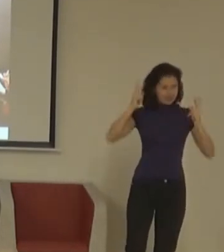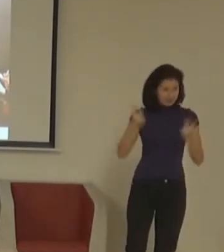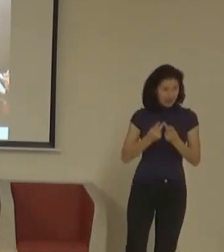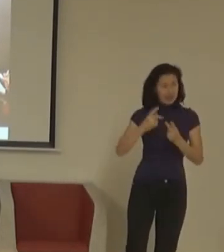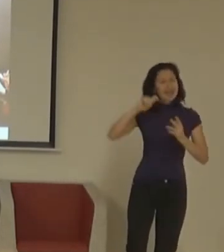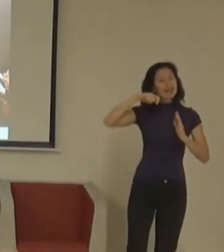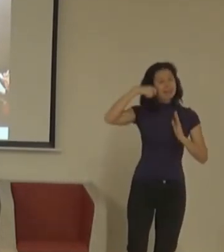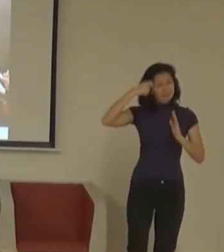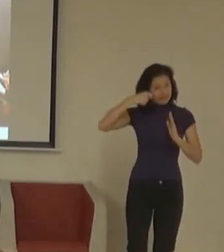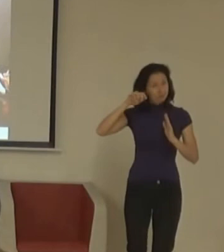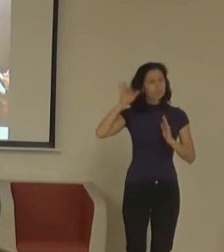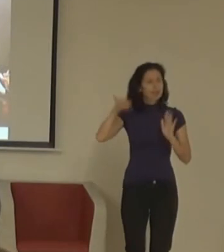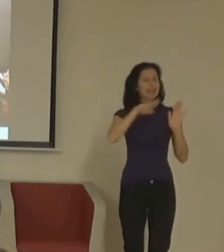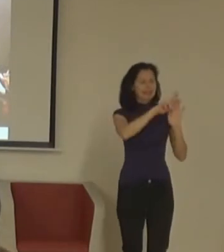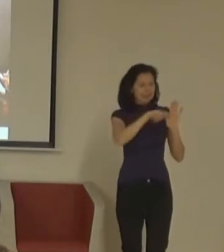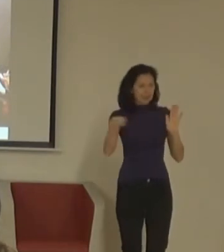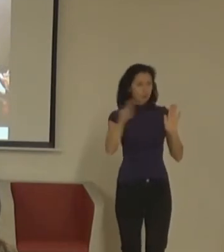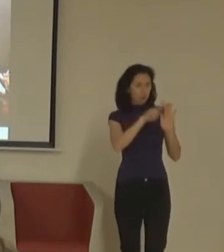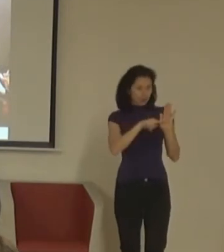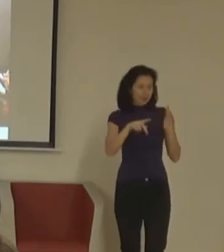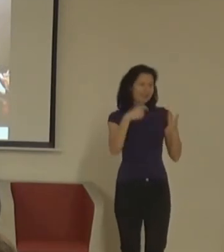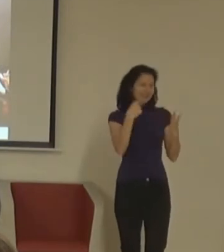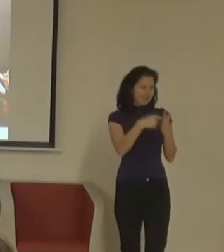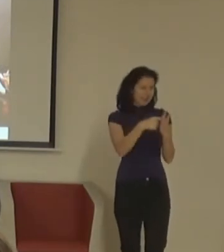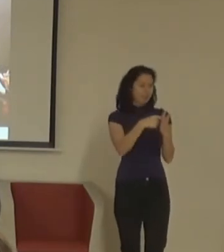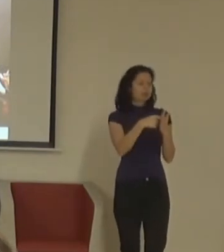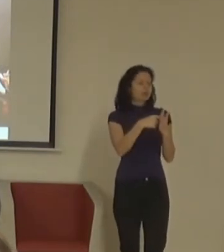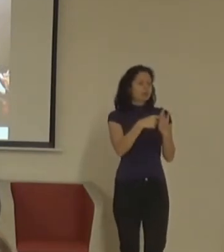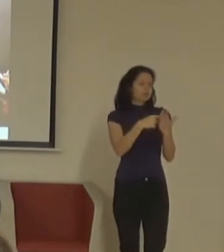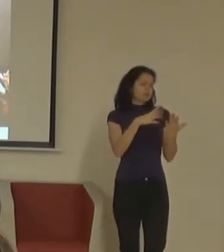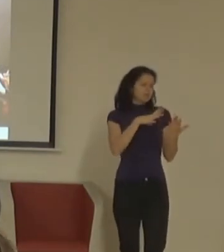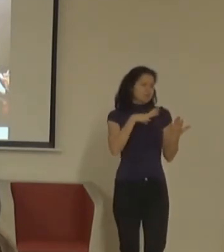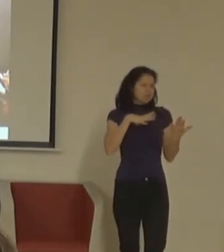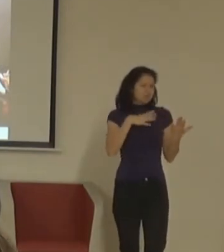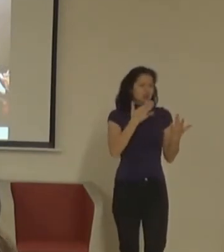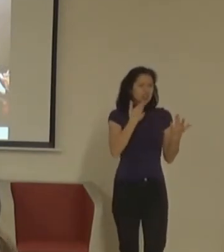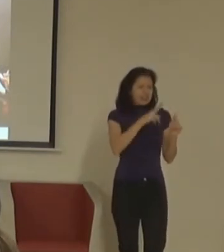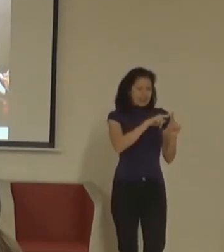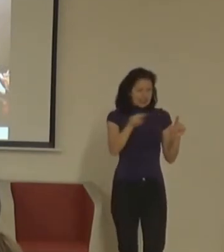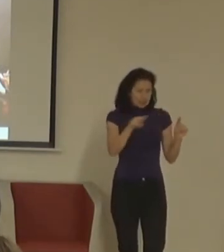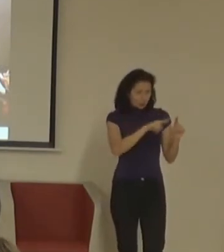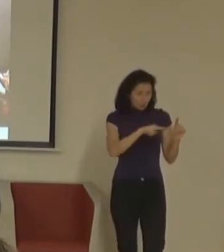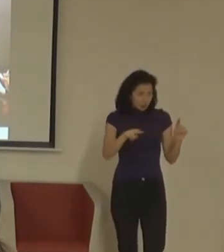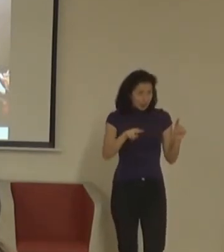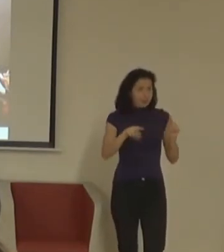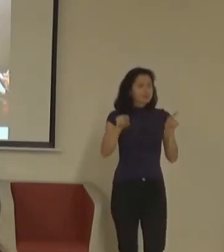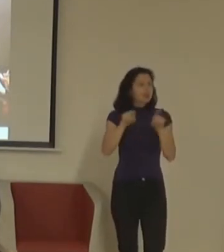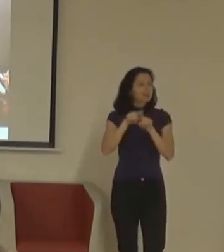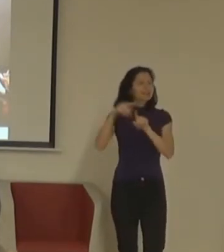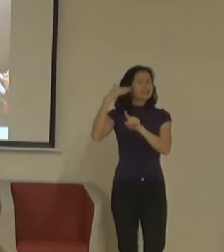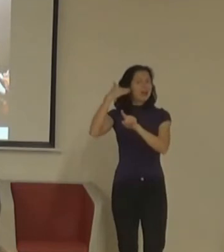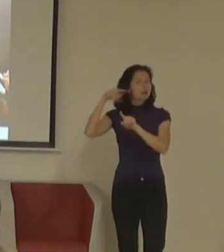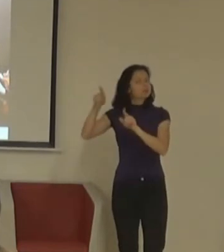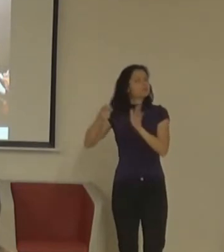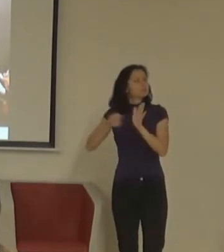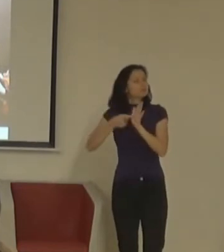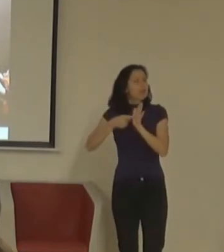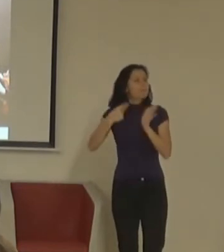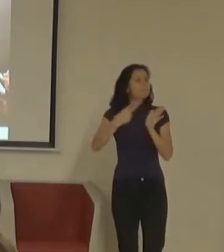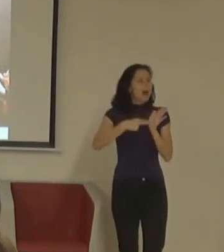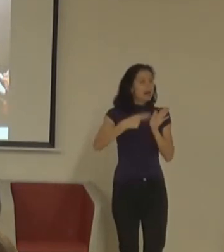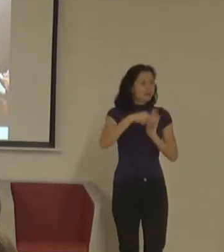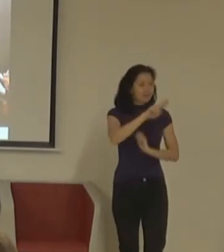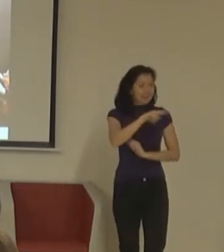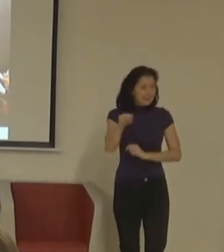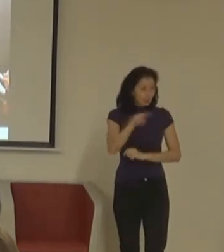v klasických českých titulcích, tak v pareminnejch titulcích pro neslyšící a neuslýchavý diváky. Diskuze po filmu jsou tlumočený, ne